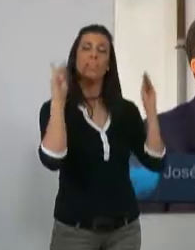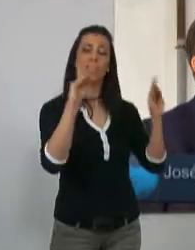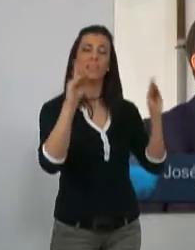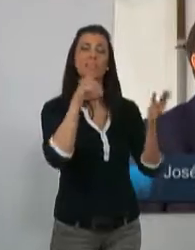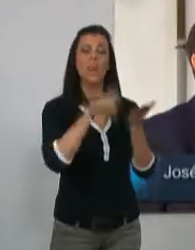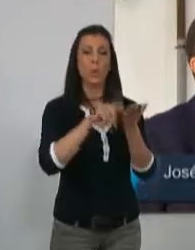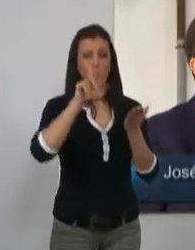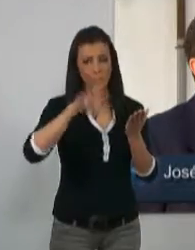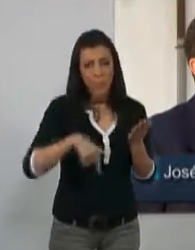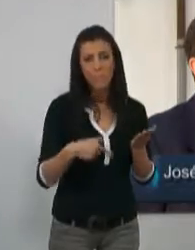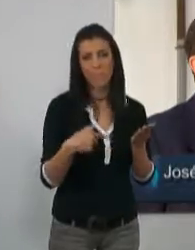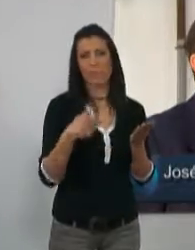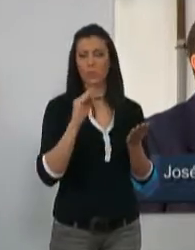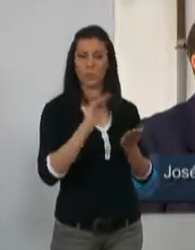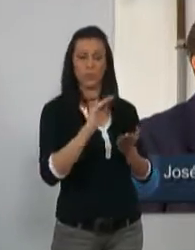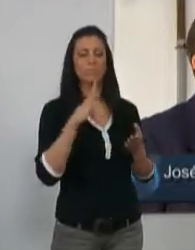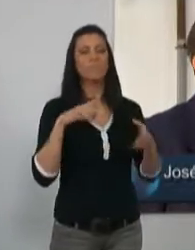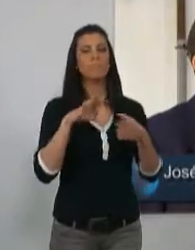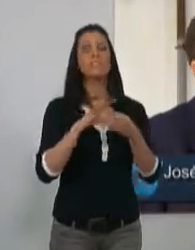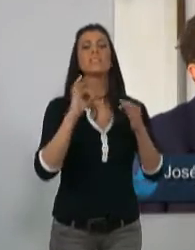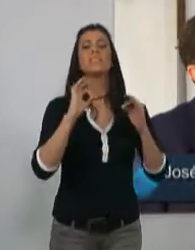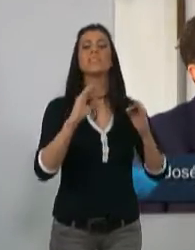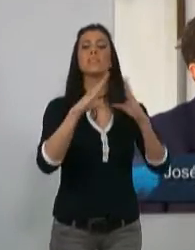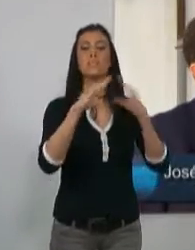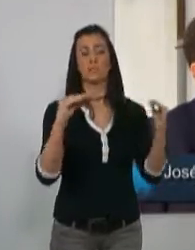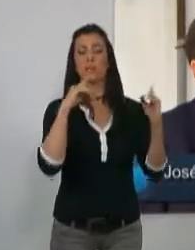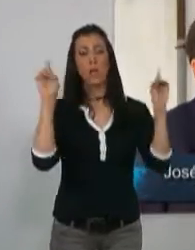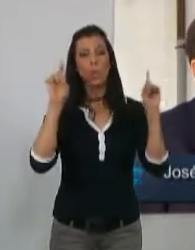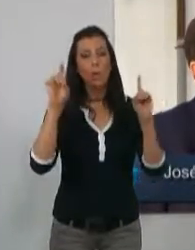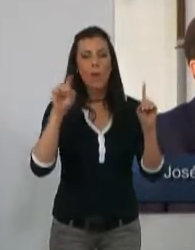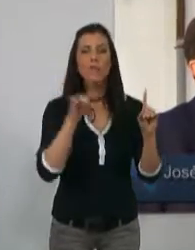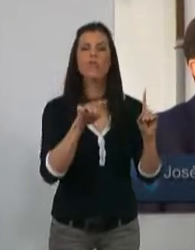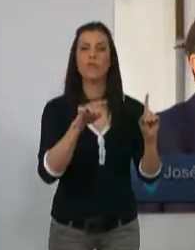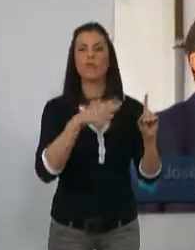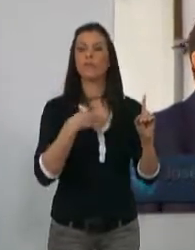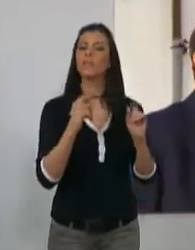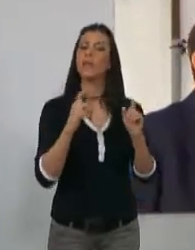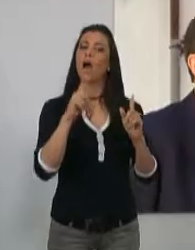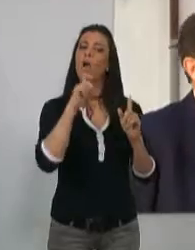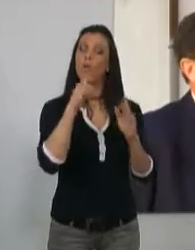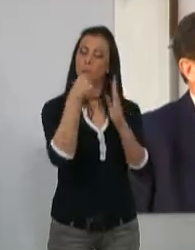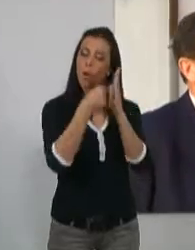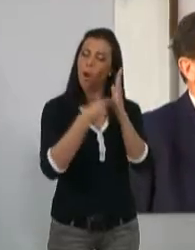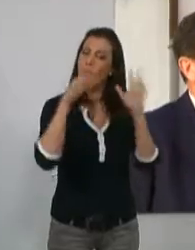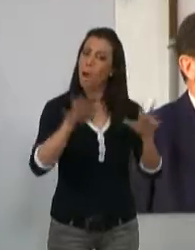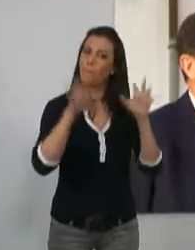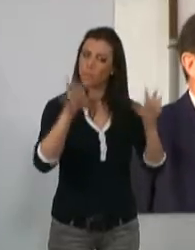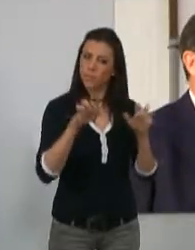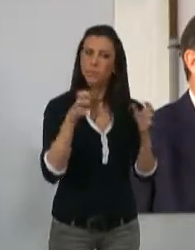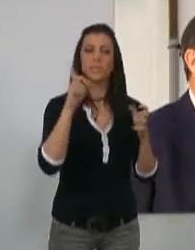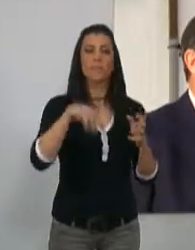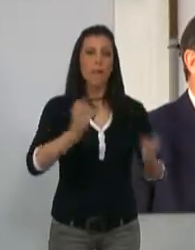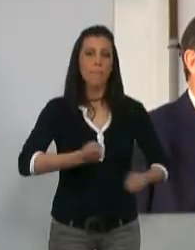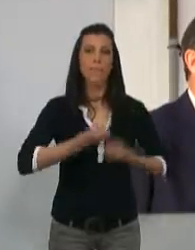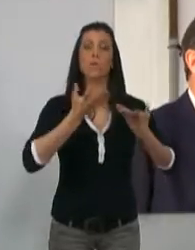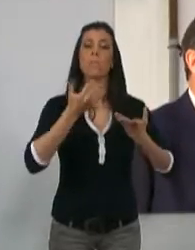de Didáctica de la Lengua y la Literatura de la Facultad de Ciencias de la Educación darán las claves sobre el aprendizaje, la